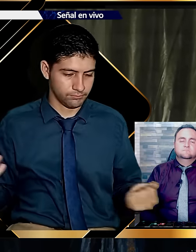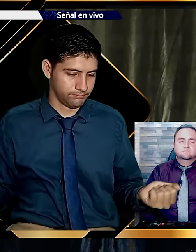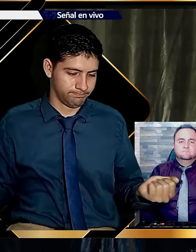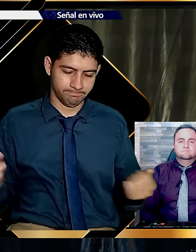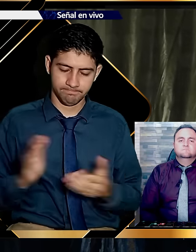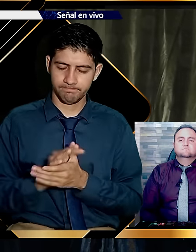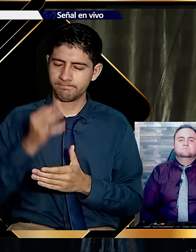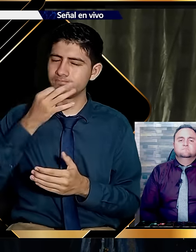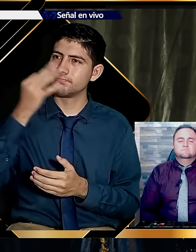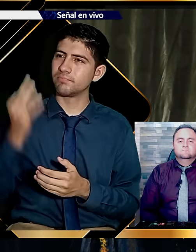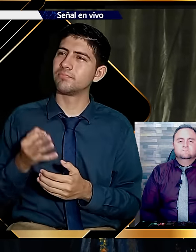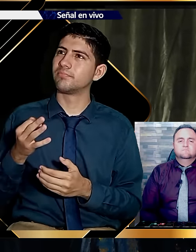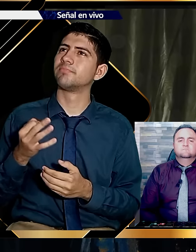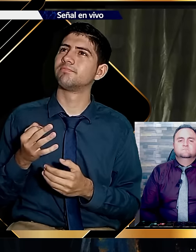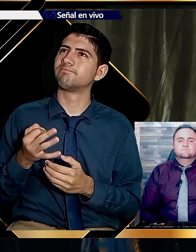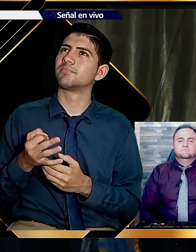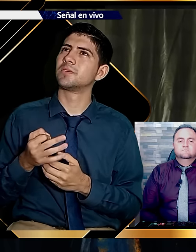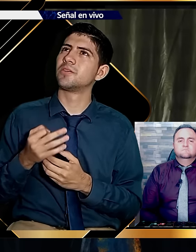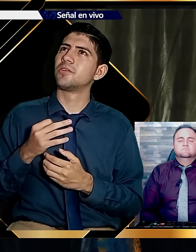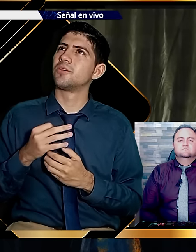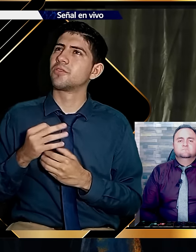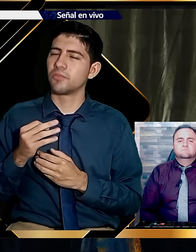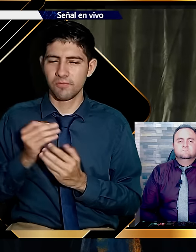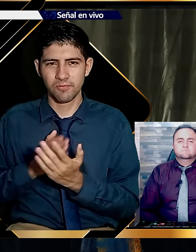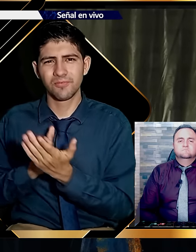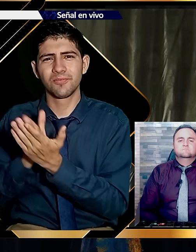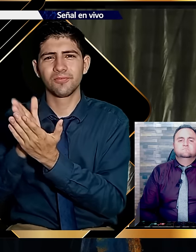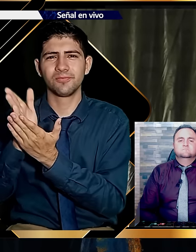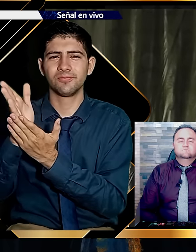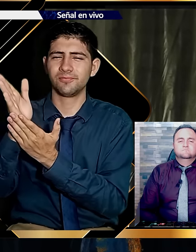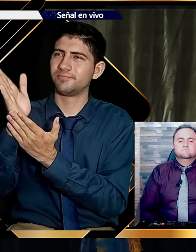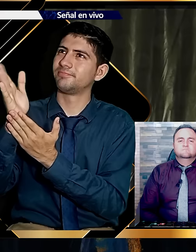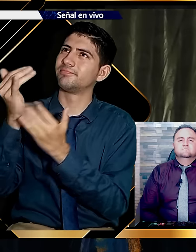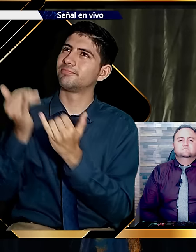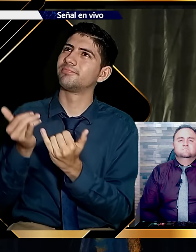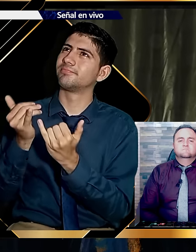la mesa del Señor. Con lealtad. Con sinceridad. En lo que hacemos.